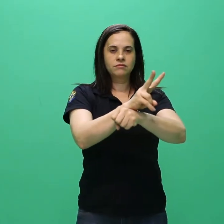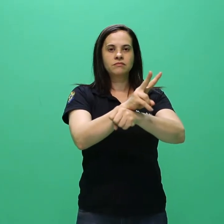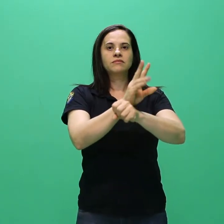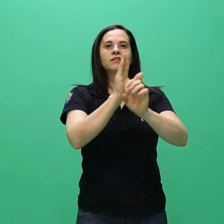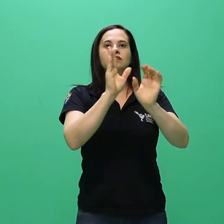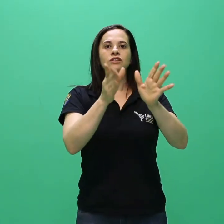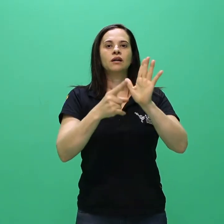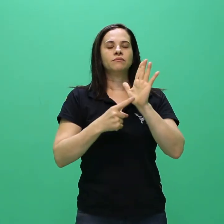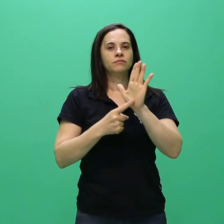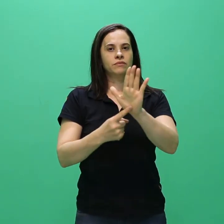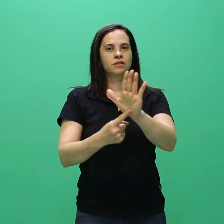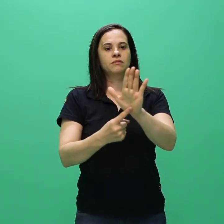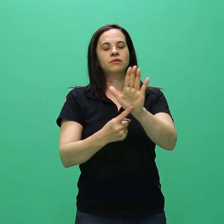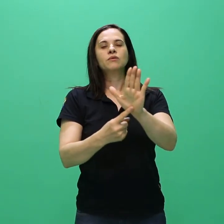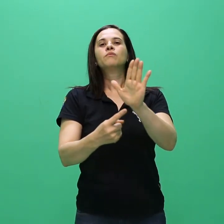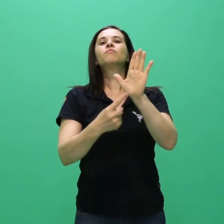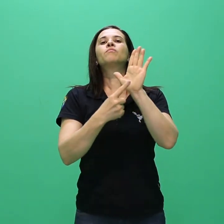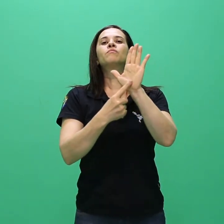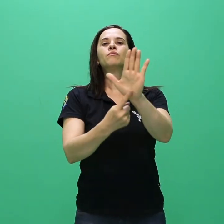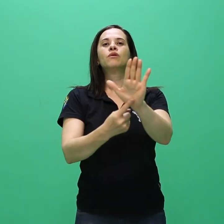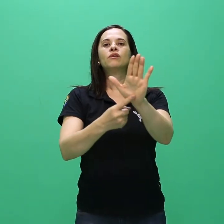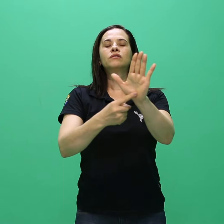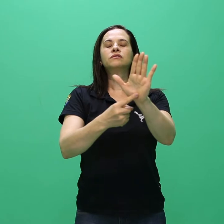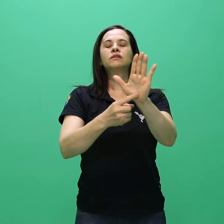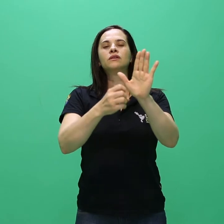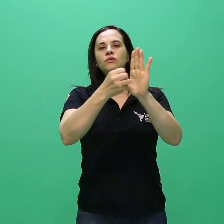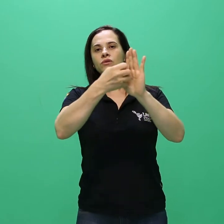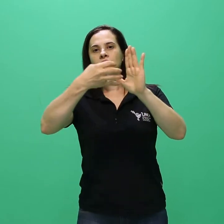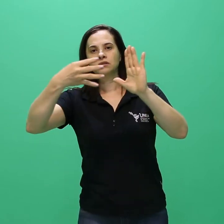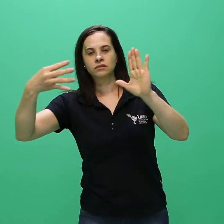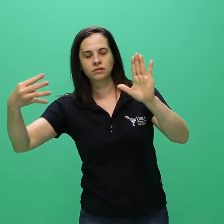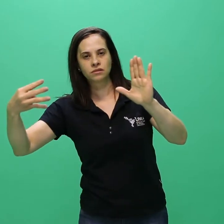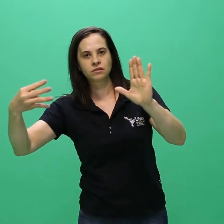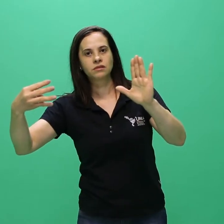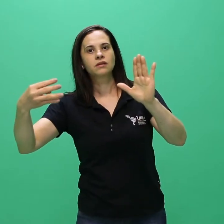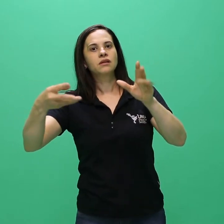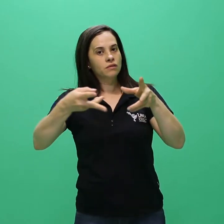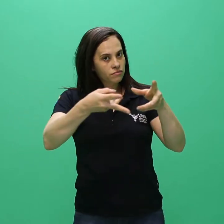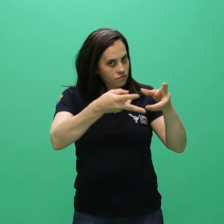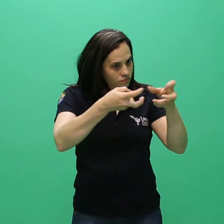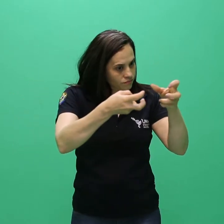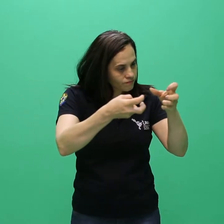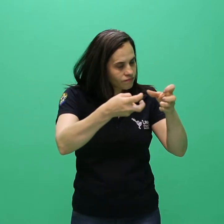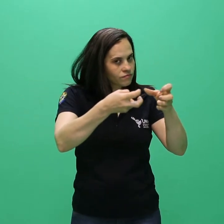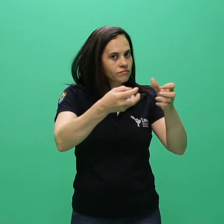rigorosamente o estabelecido no item 2.2 do presente edital.